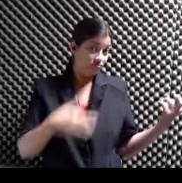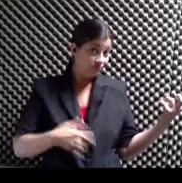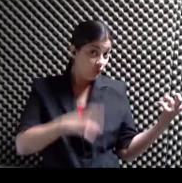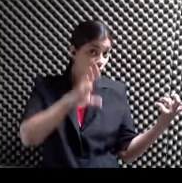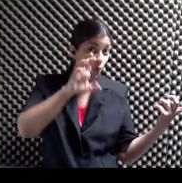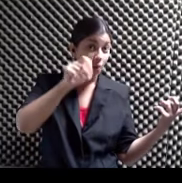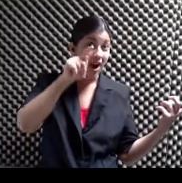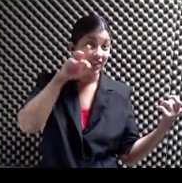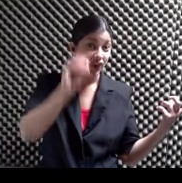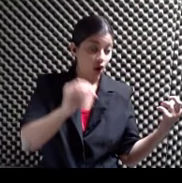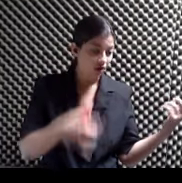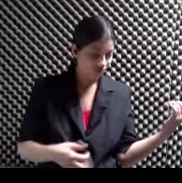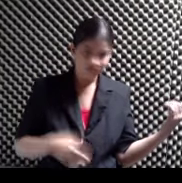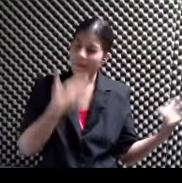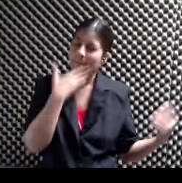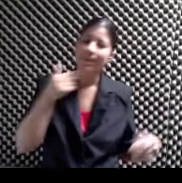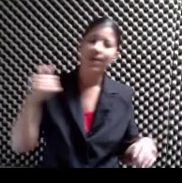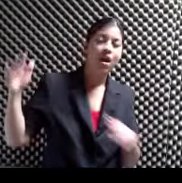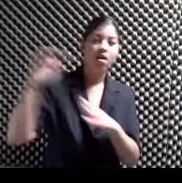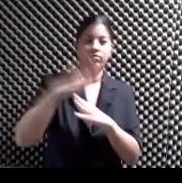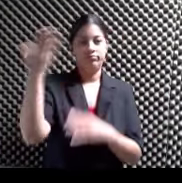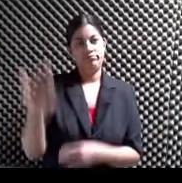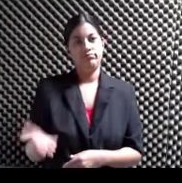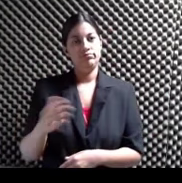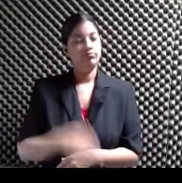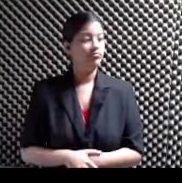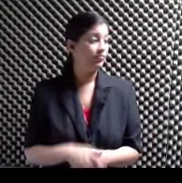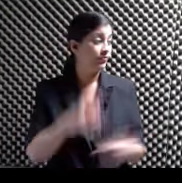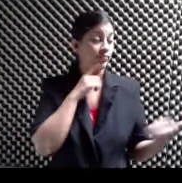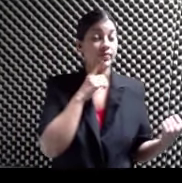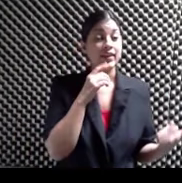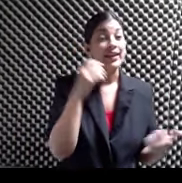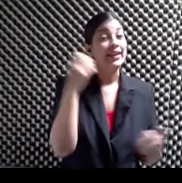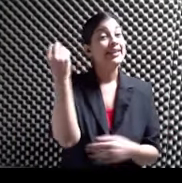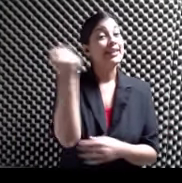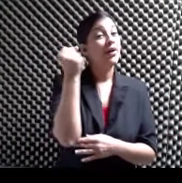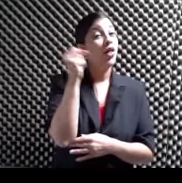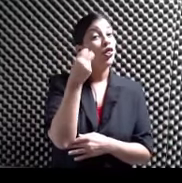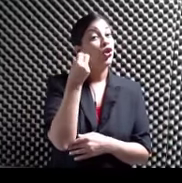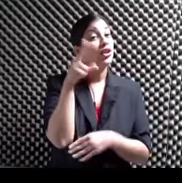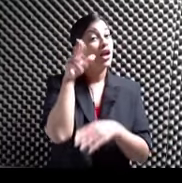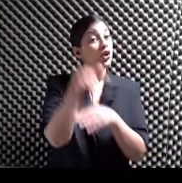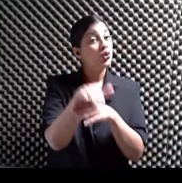entonces Pero el sábado Por la noche A las 12 de la noche Pues cerramos ya La cuestión del festival